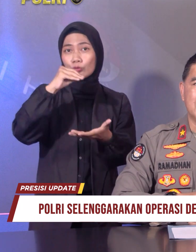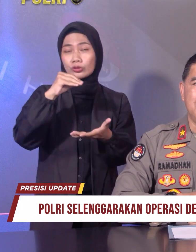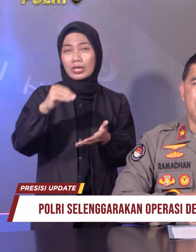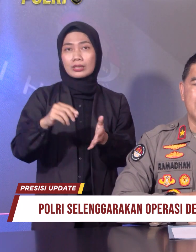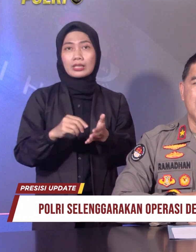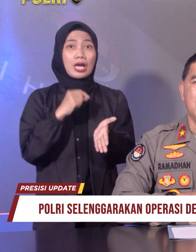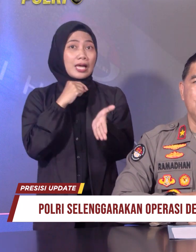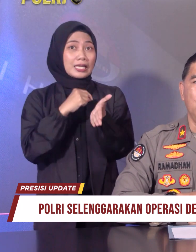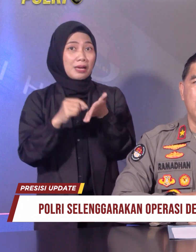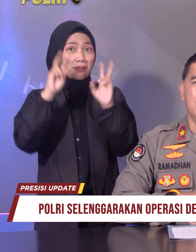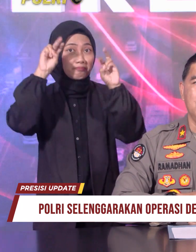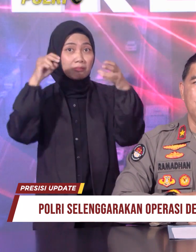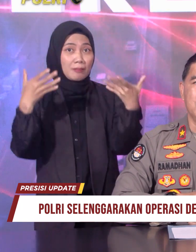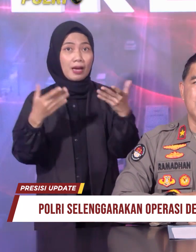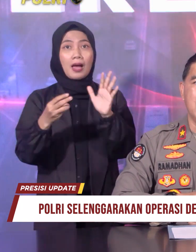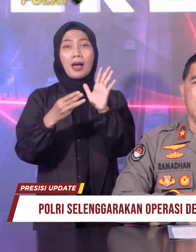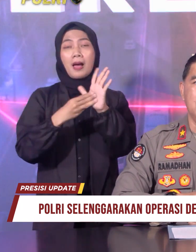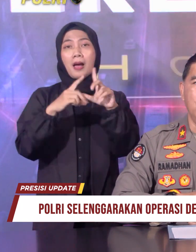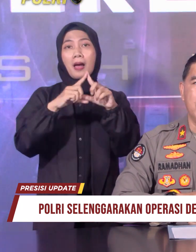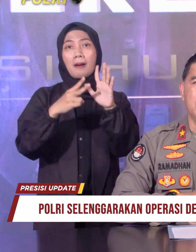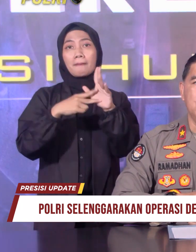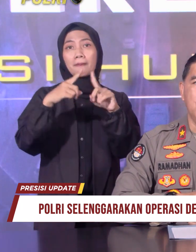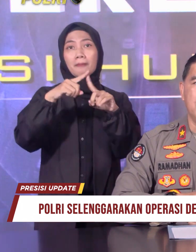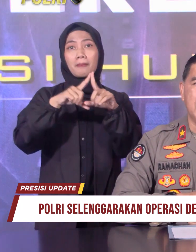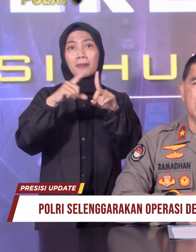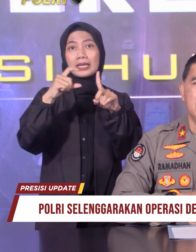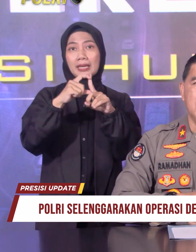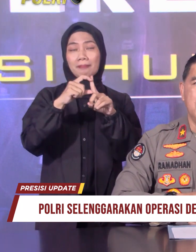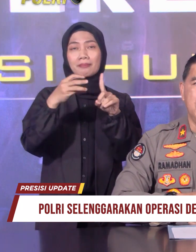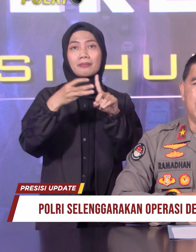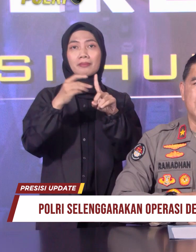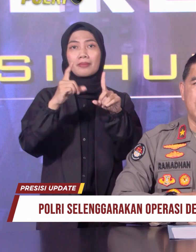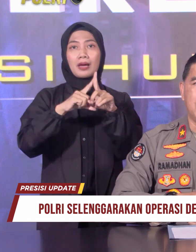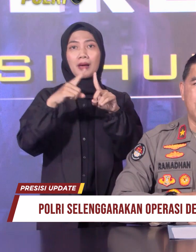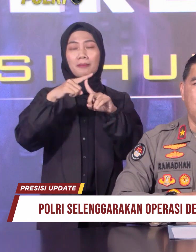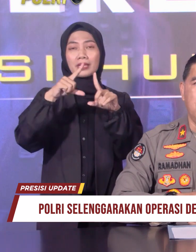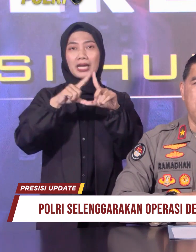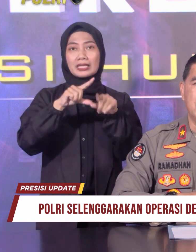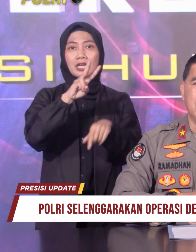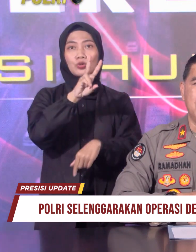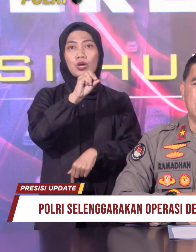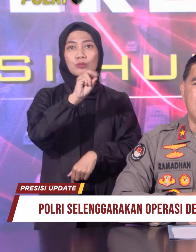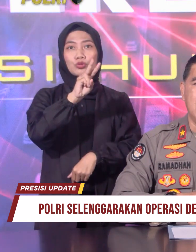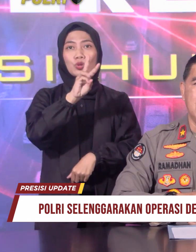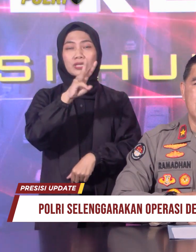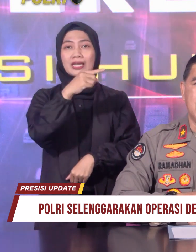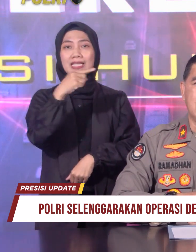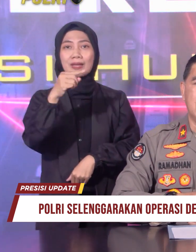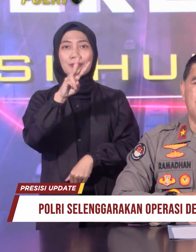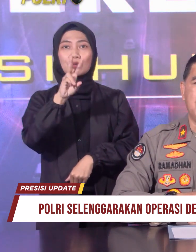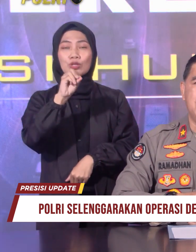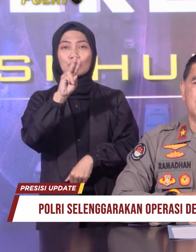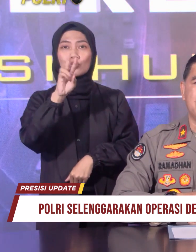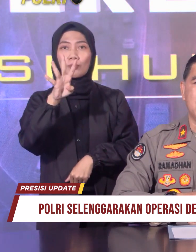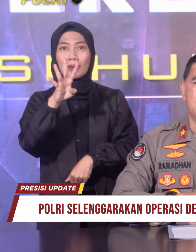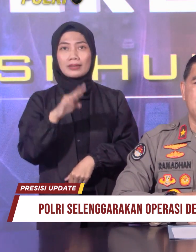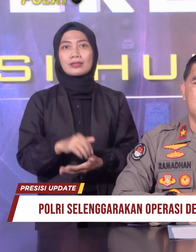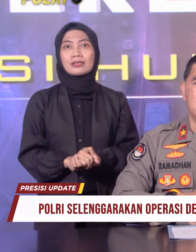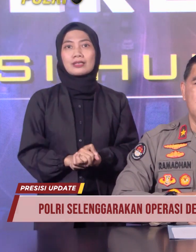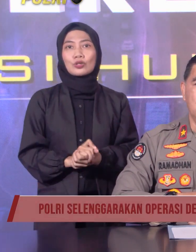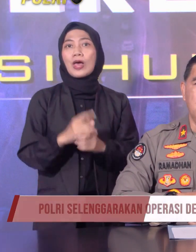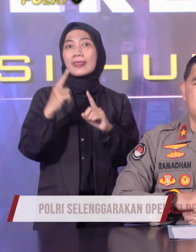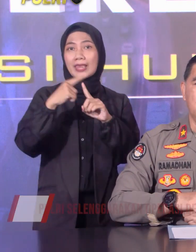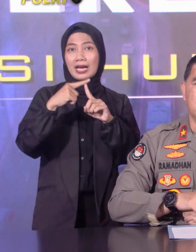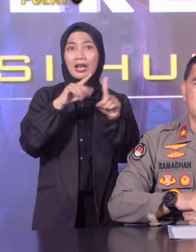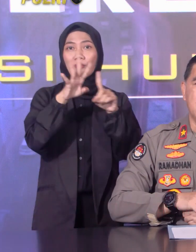mantap berata 2023-2024 berdasarkan Red Op mantap berata tanggal 14 September